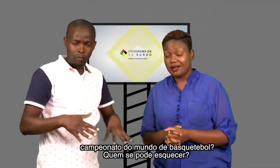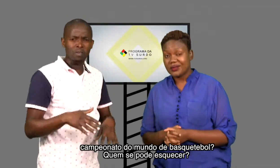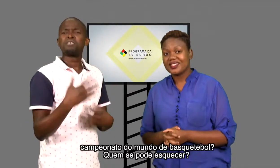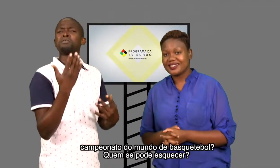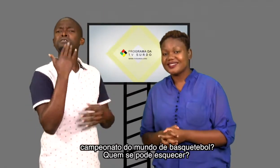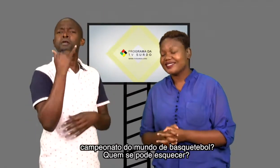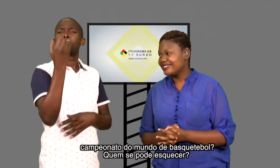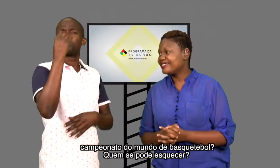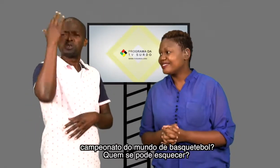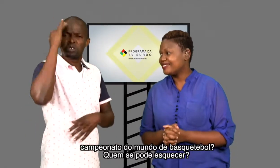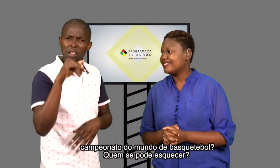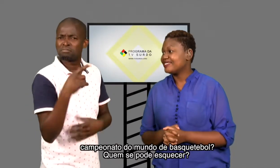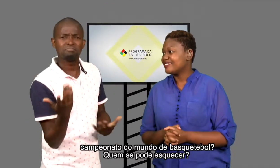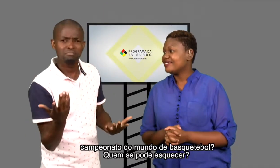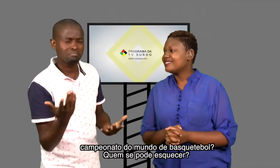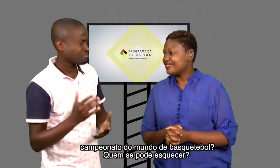basquetebol. Quem se pode esquecer?